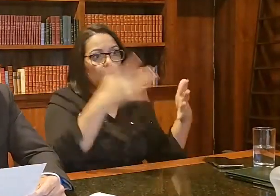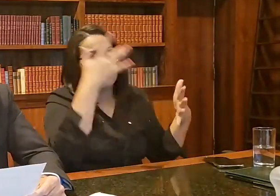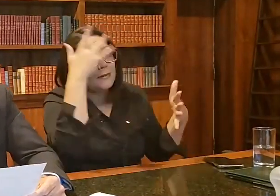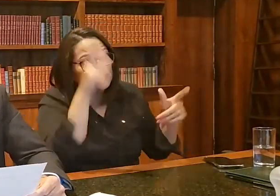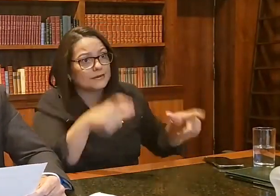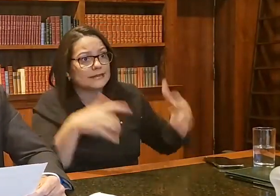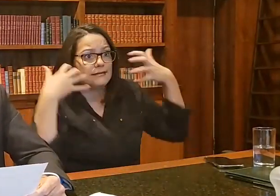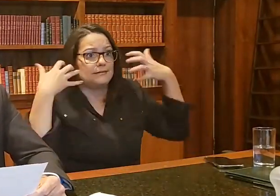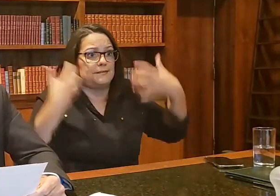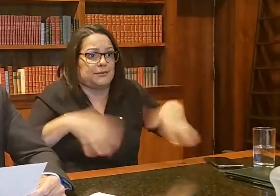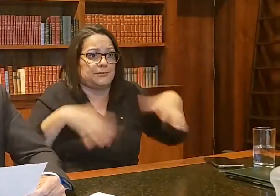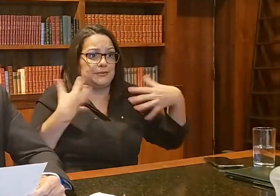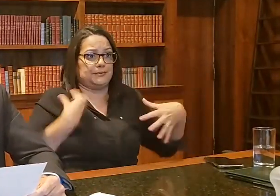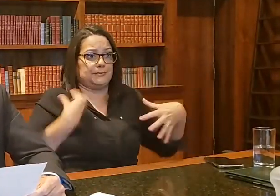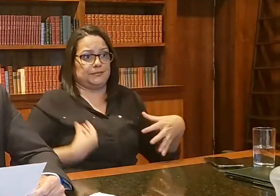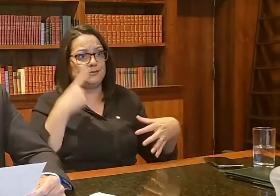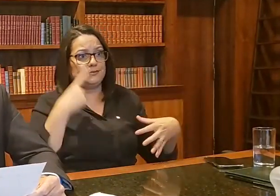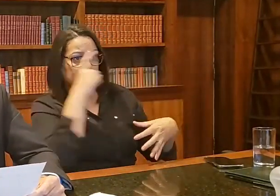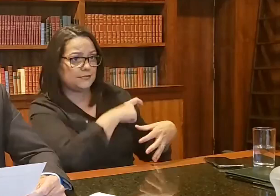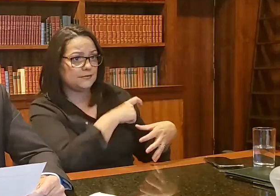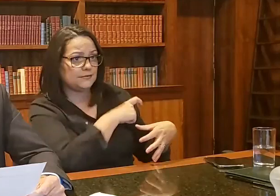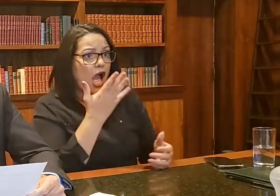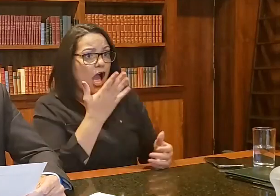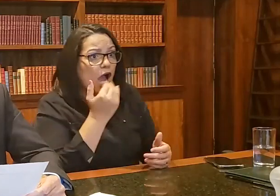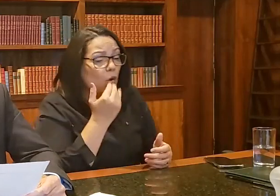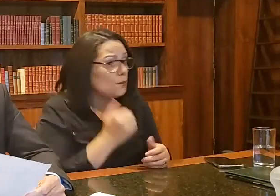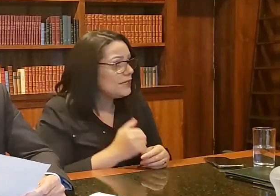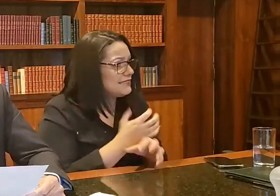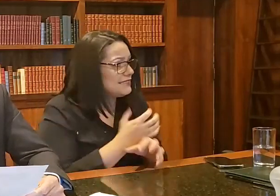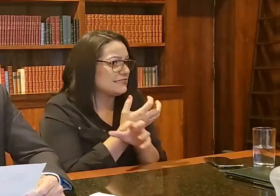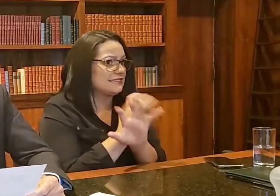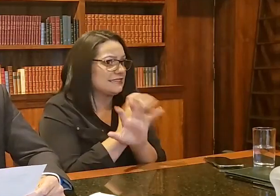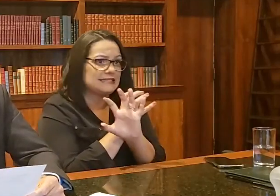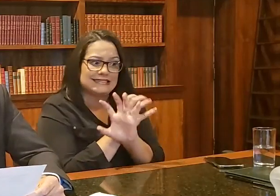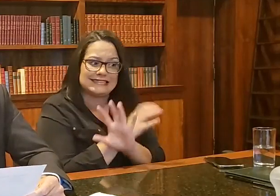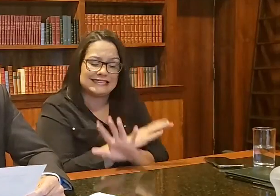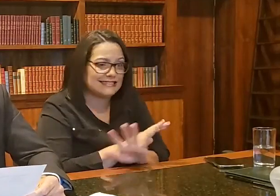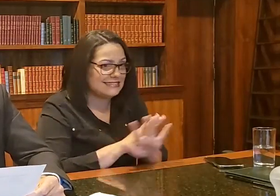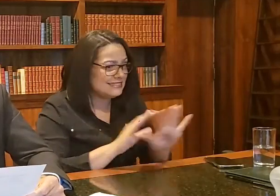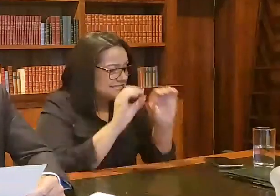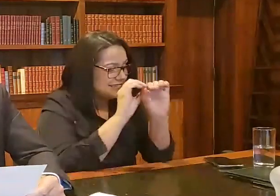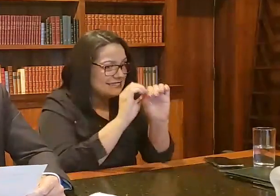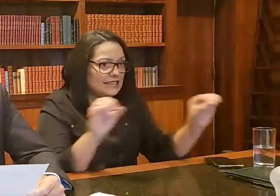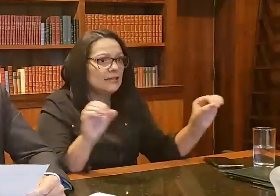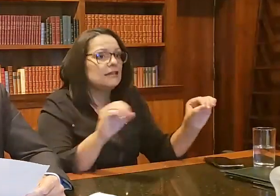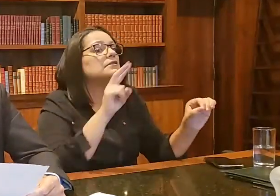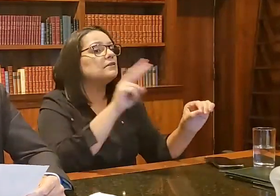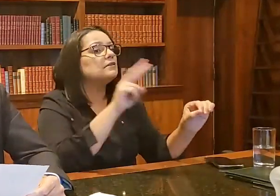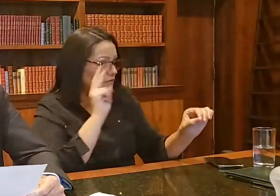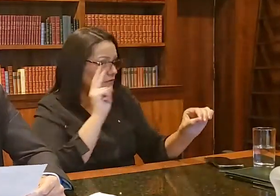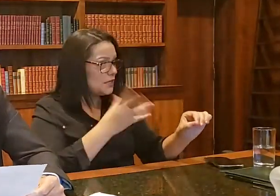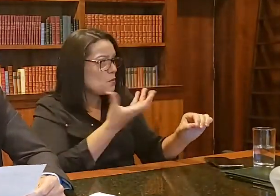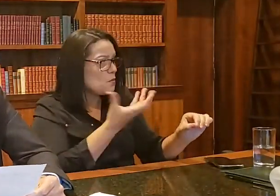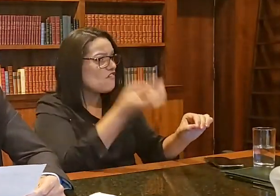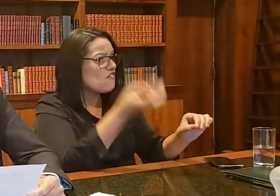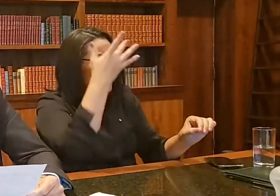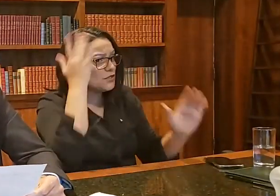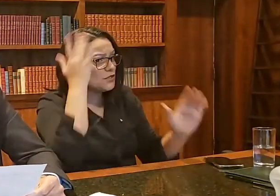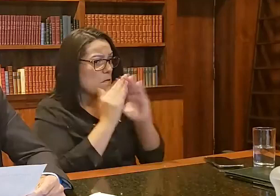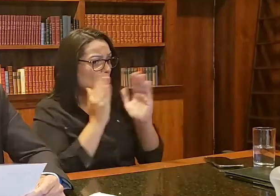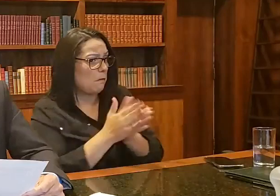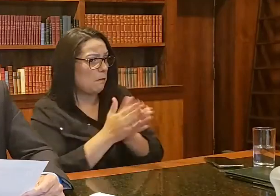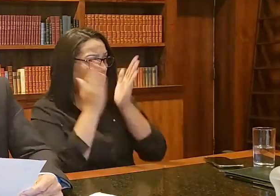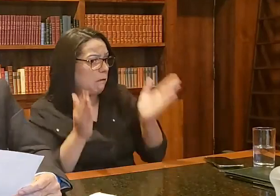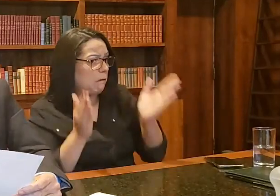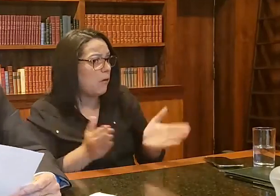complicada. A alimentação praticamente acabou, isso se reflete em muita comunidade, onde vive muita gente